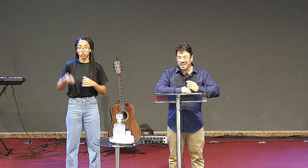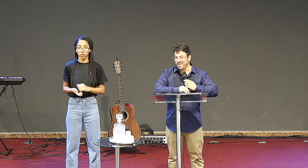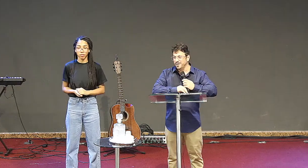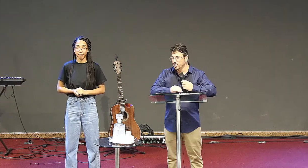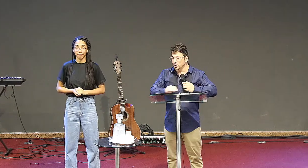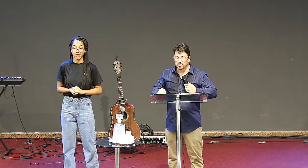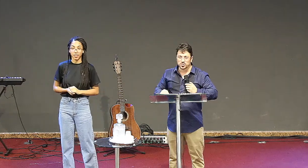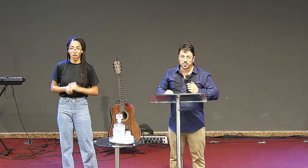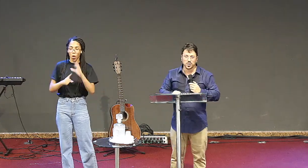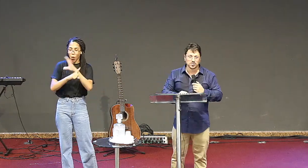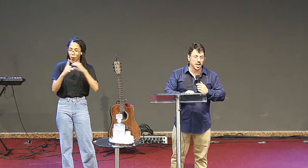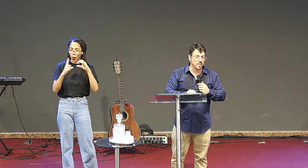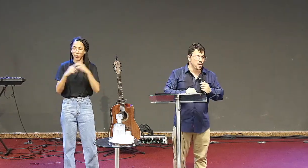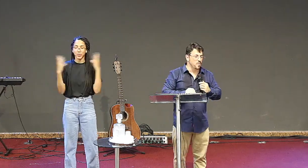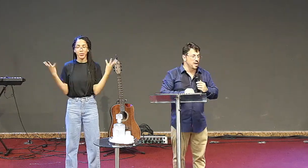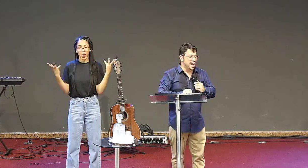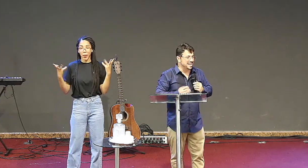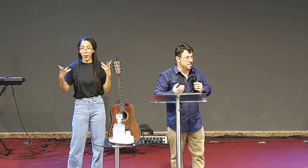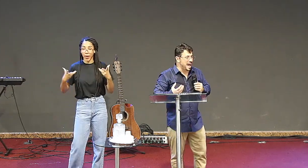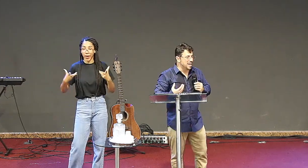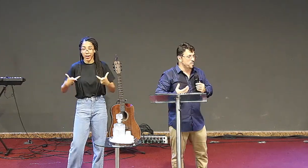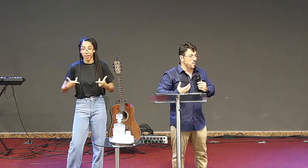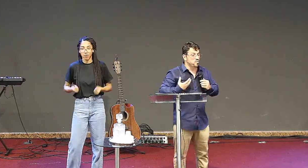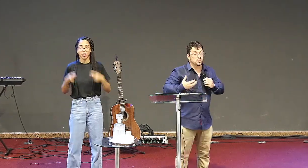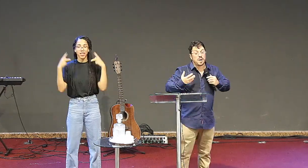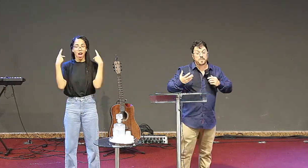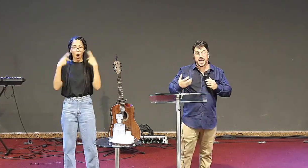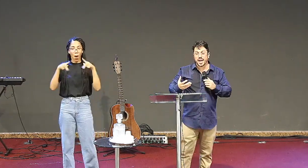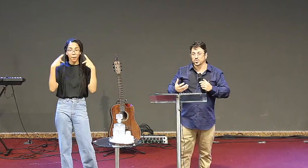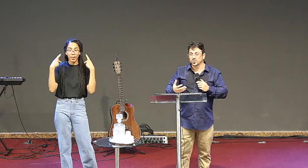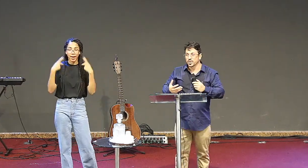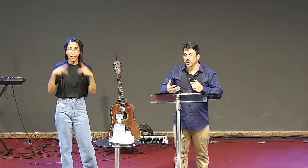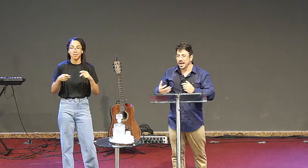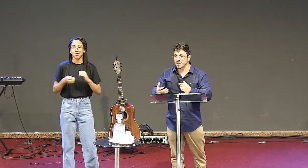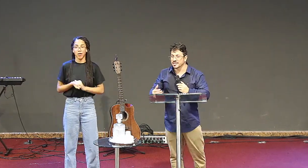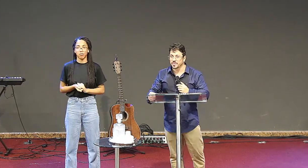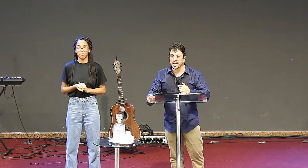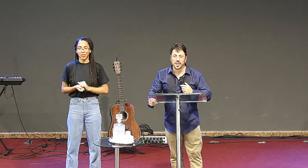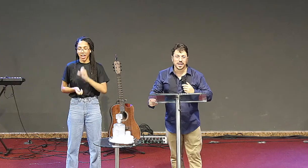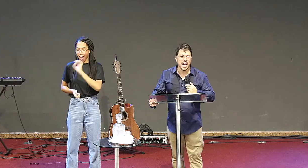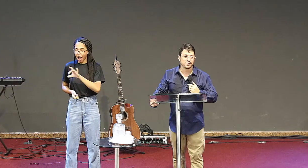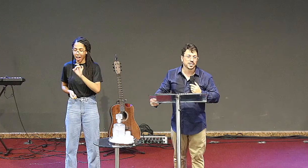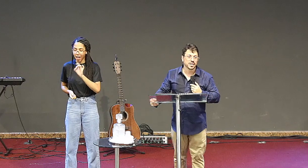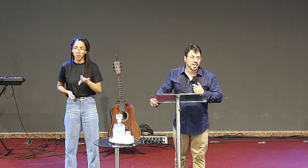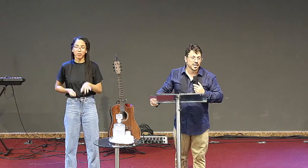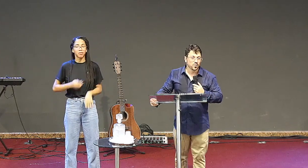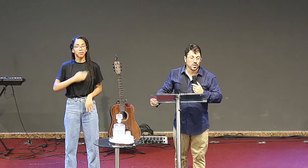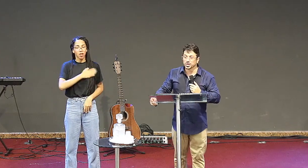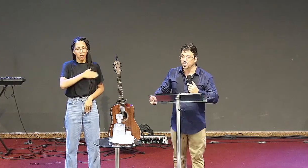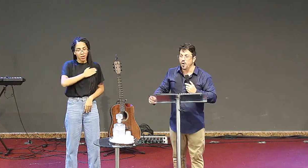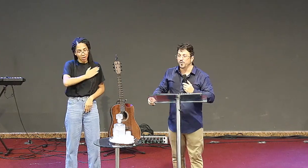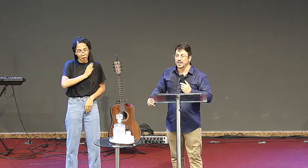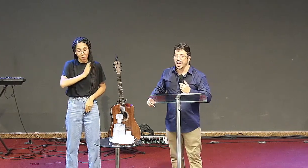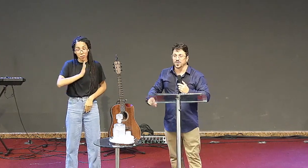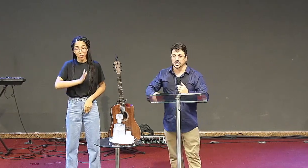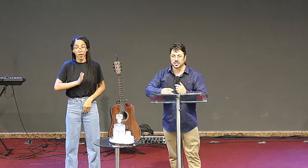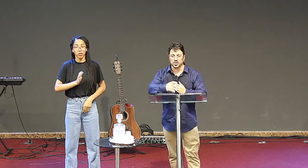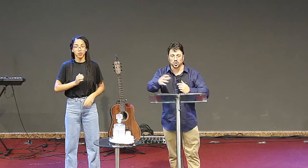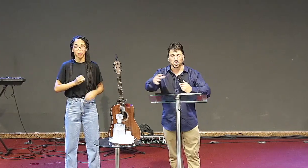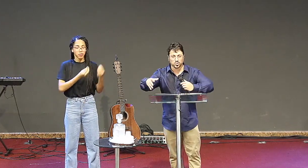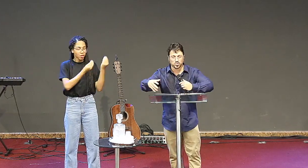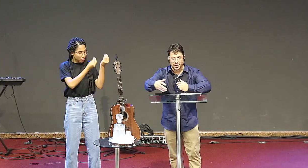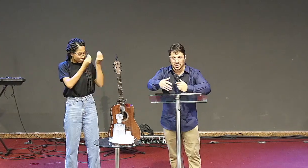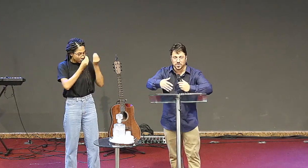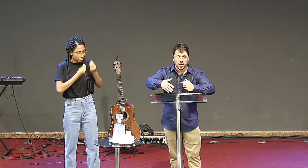que culto maravilhoso meus irmãos, sermão animado, um povo muito aberto para receber a palavra, e quando chegou ao final, a gente